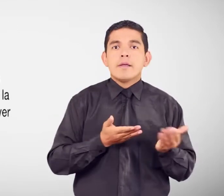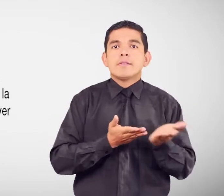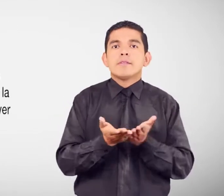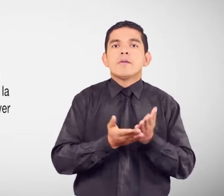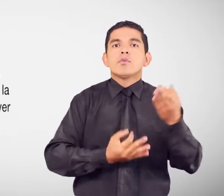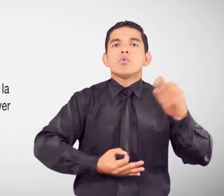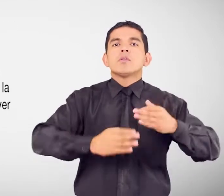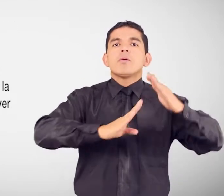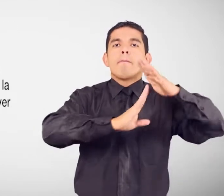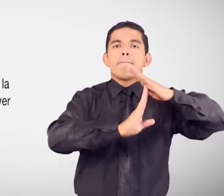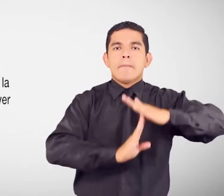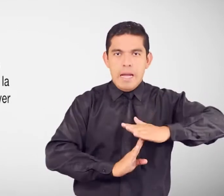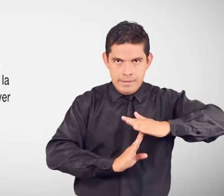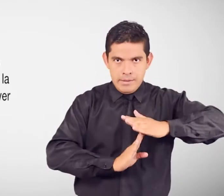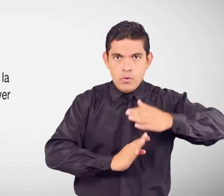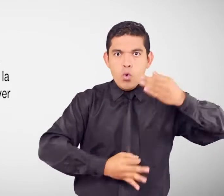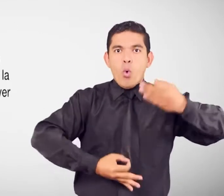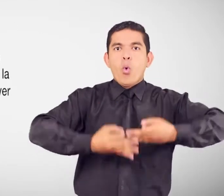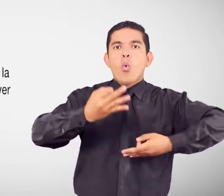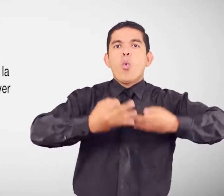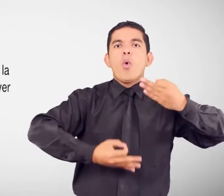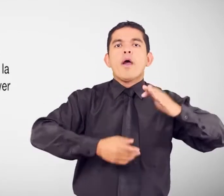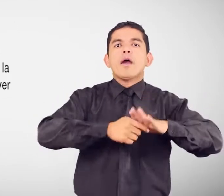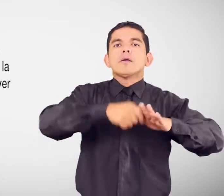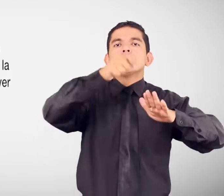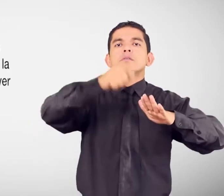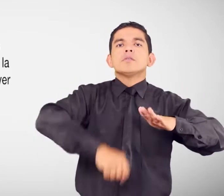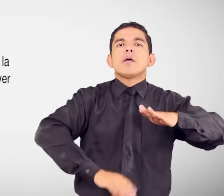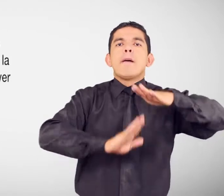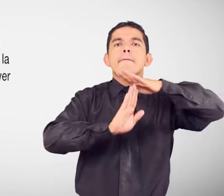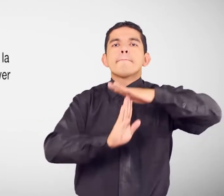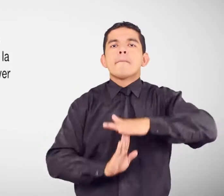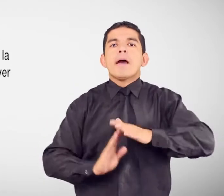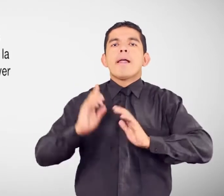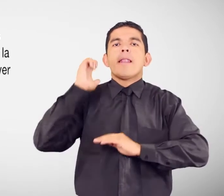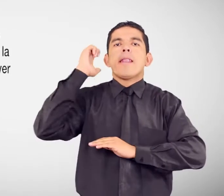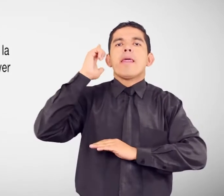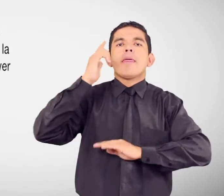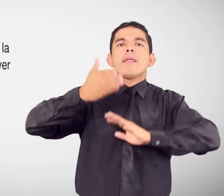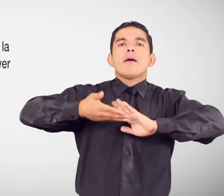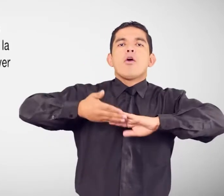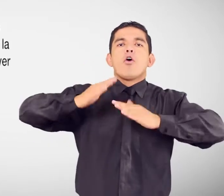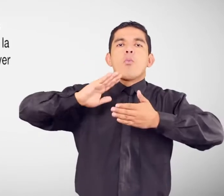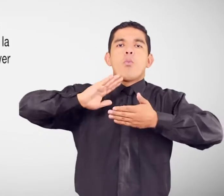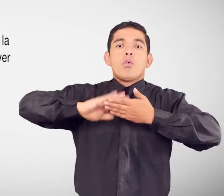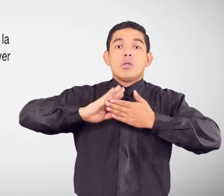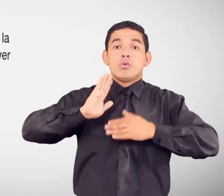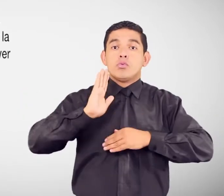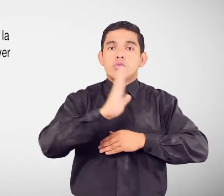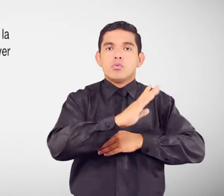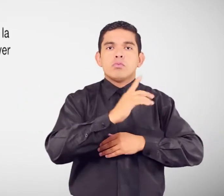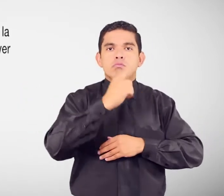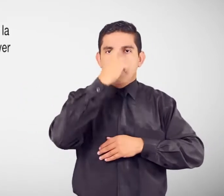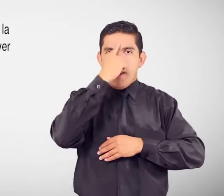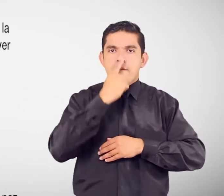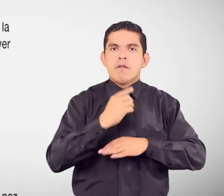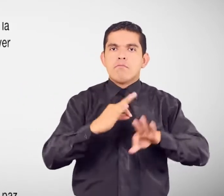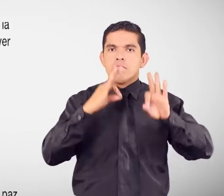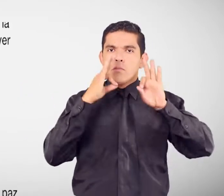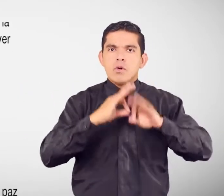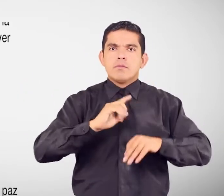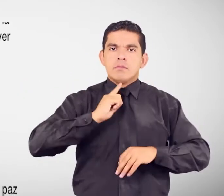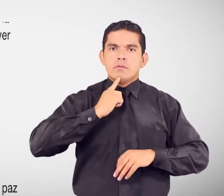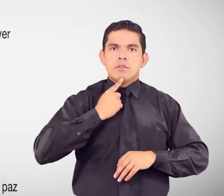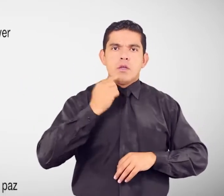paz Los jueces de paz Son líderes elegidos por la comunidad Por la capacidad de resolver conflictos individuales Y